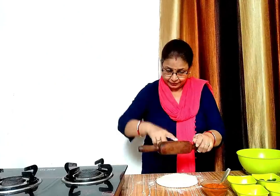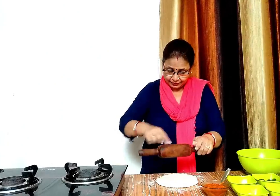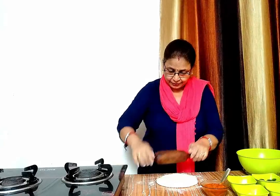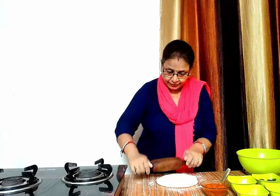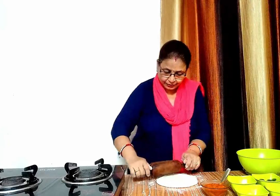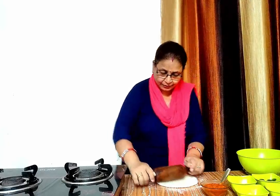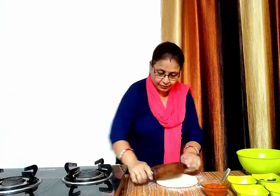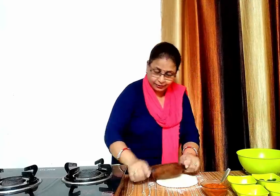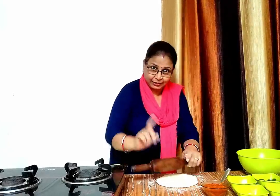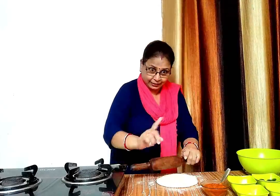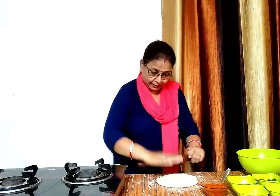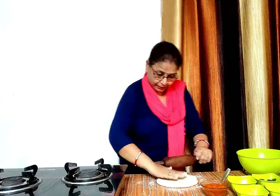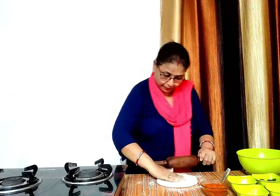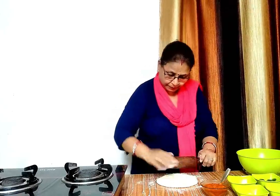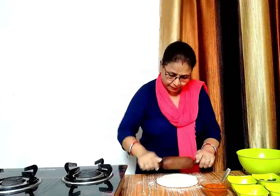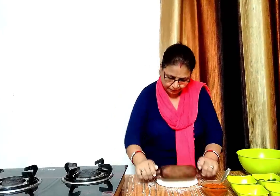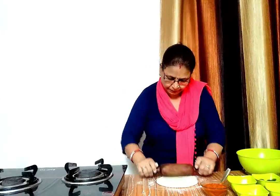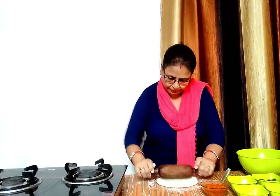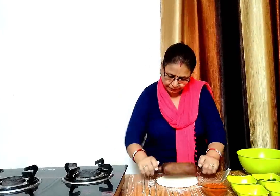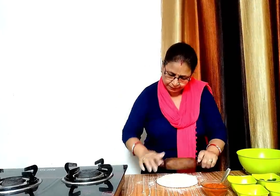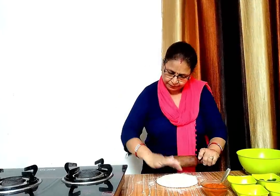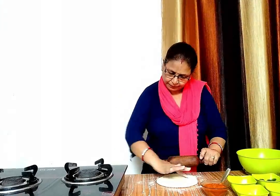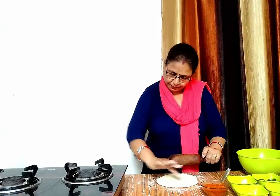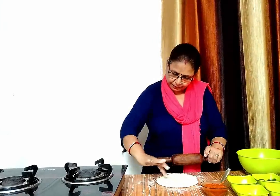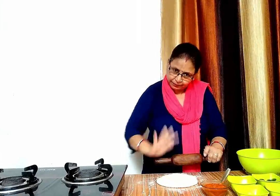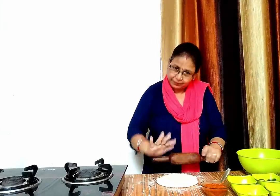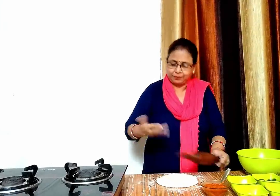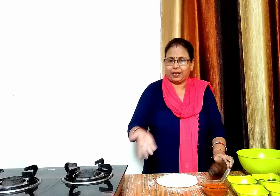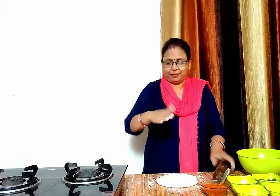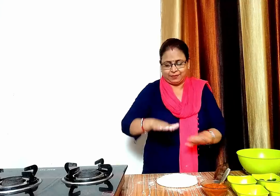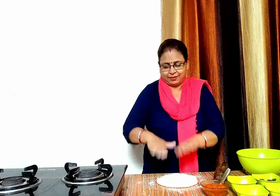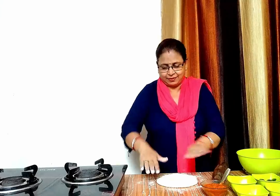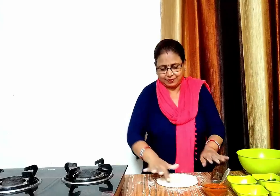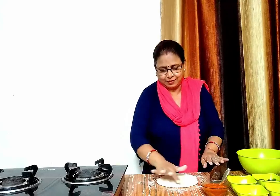हम इसे सिर्फ बीश में ही बेलेंगे और फिर हाथों से साइड से पतला कर लेंगे